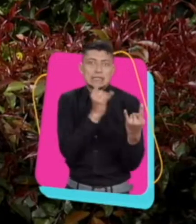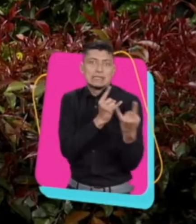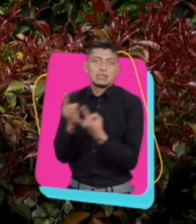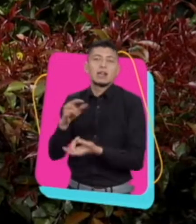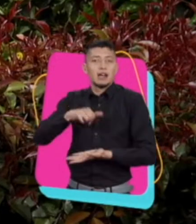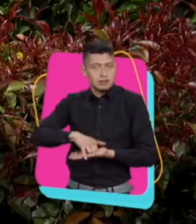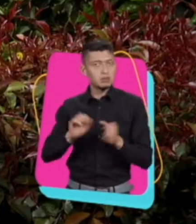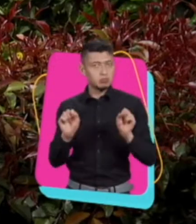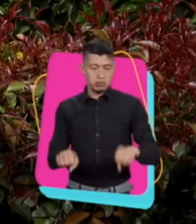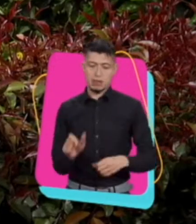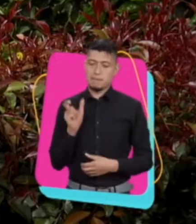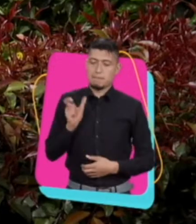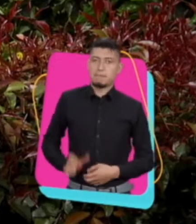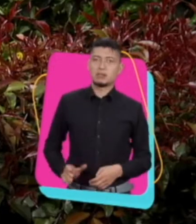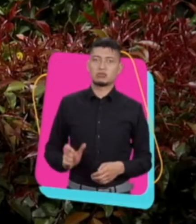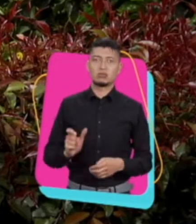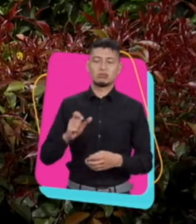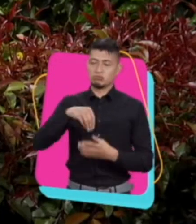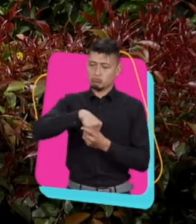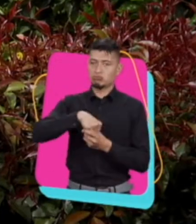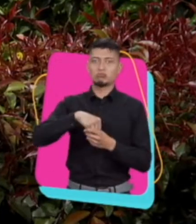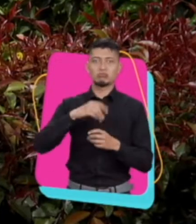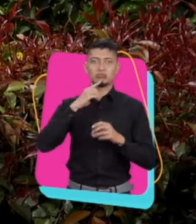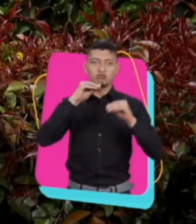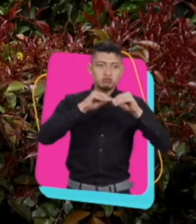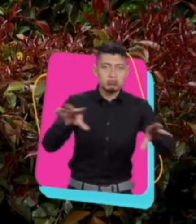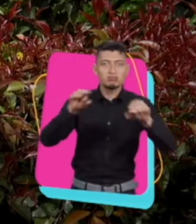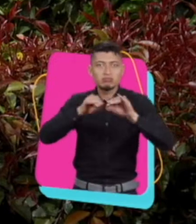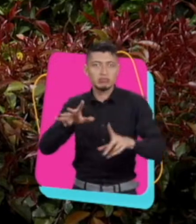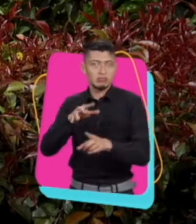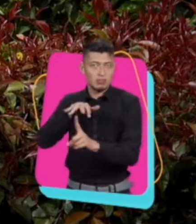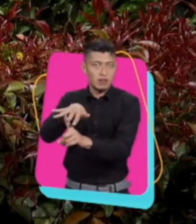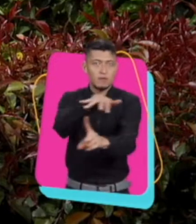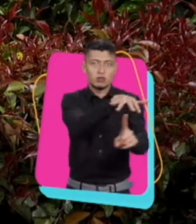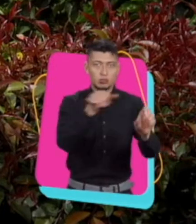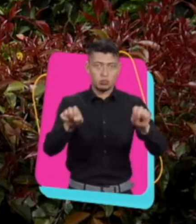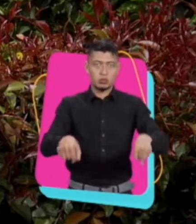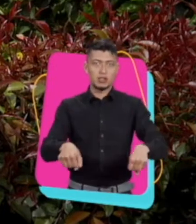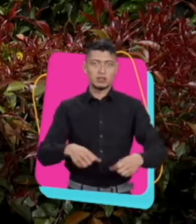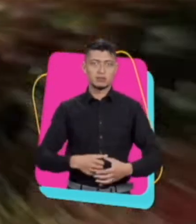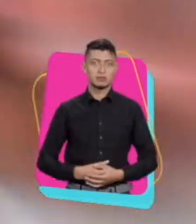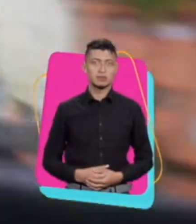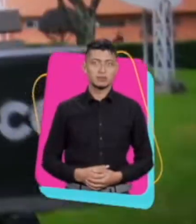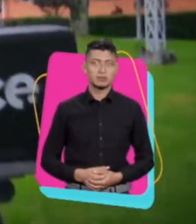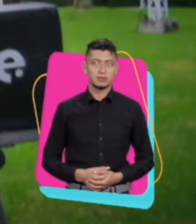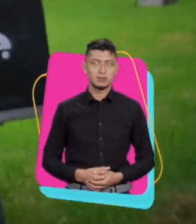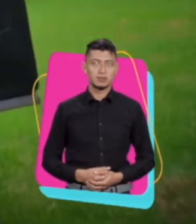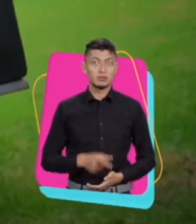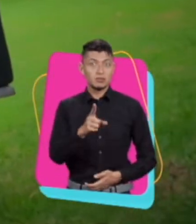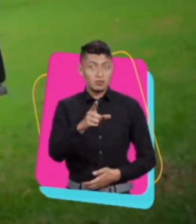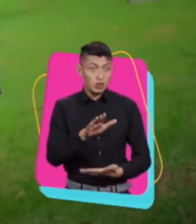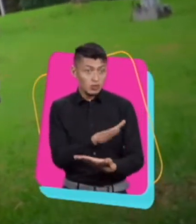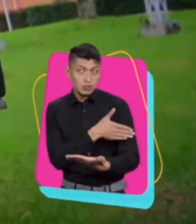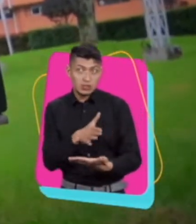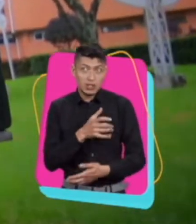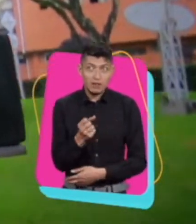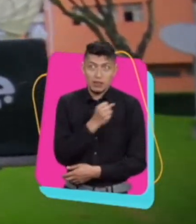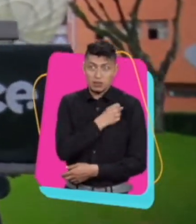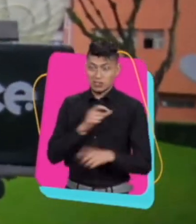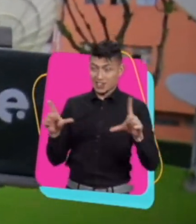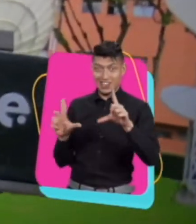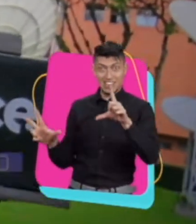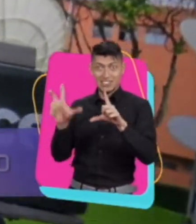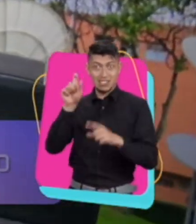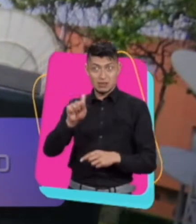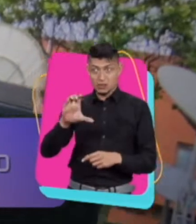genere interés, eso puede hacer que una persona genere o pueda ser influenciadora. Pide ya tu música favorita en